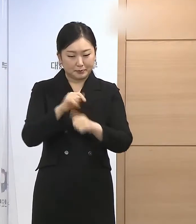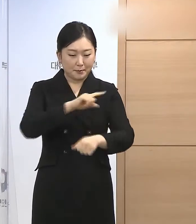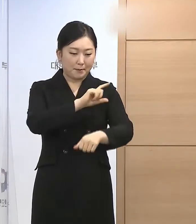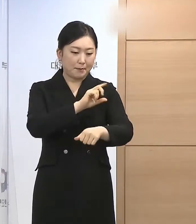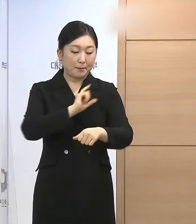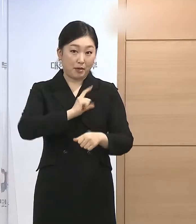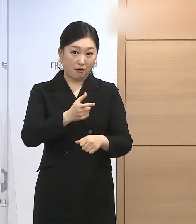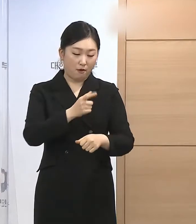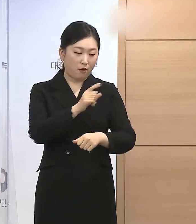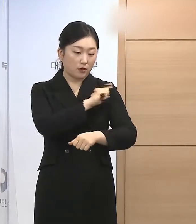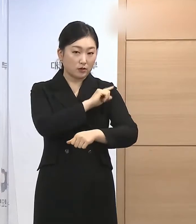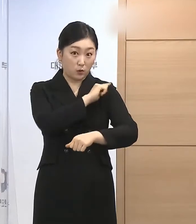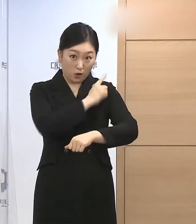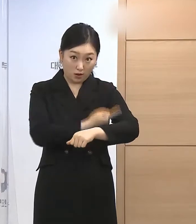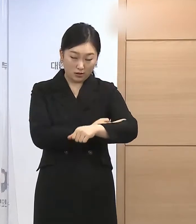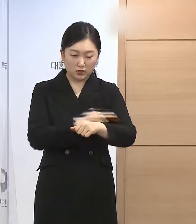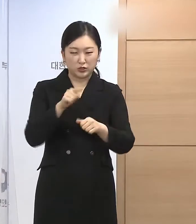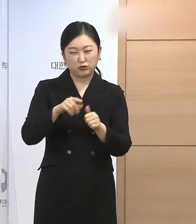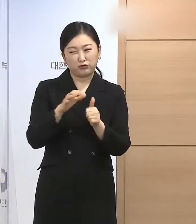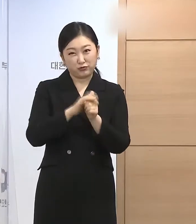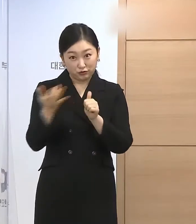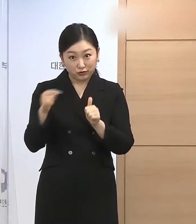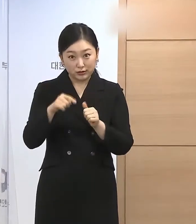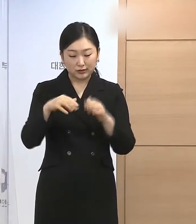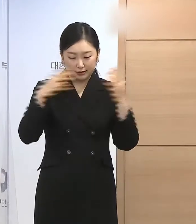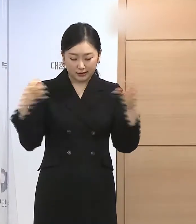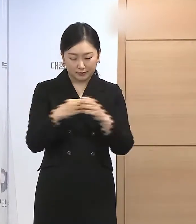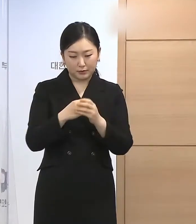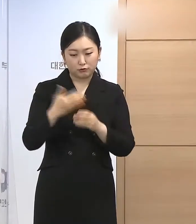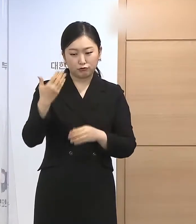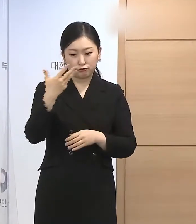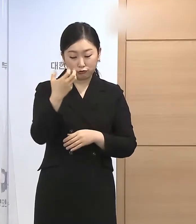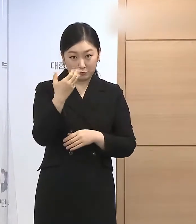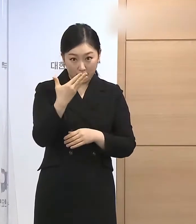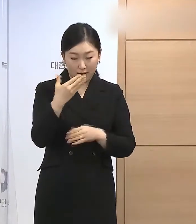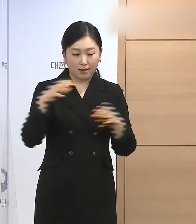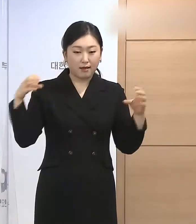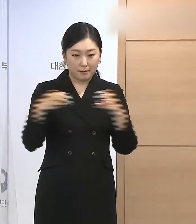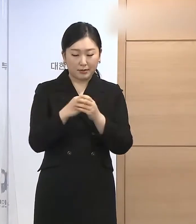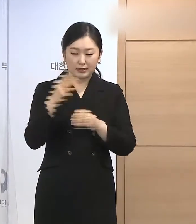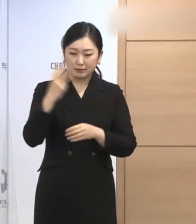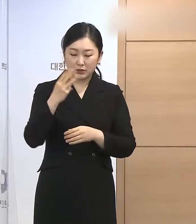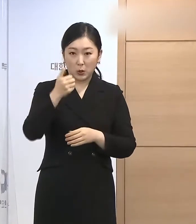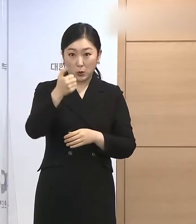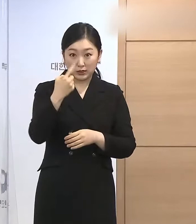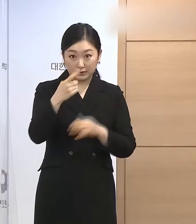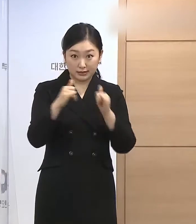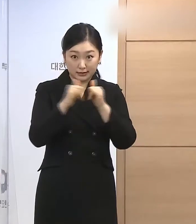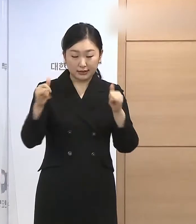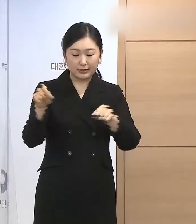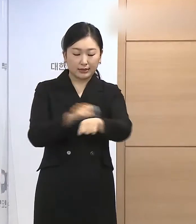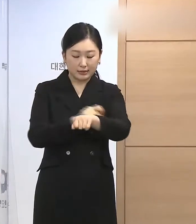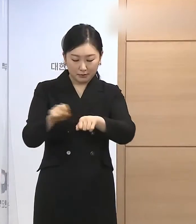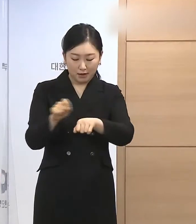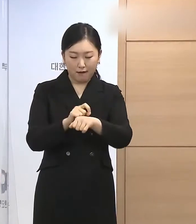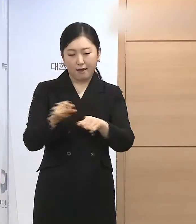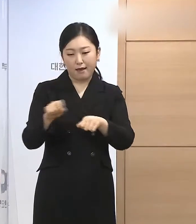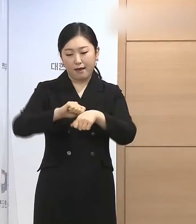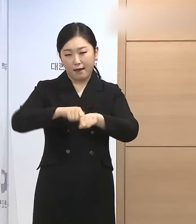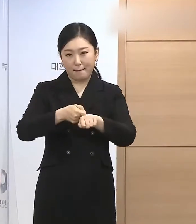행정제재자 총 98명, 3,051명에 대하여 특별감면 조치를 시행합니다.